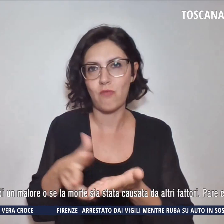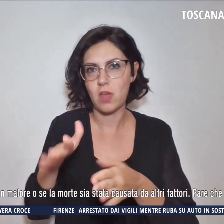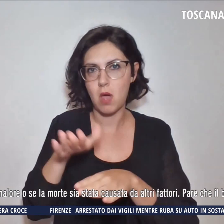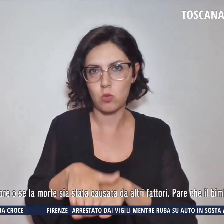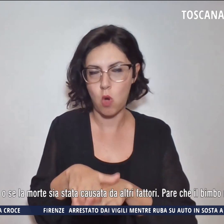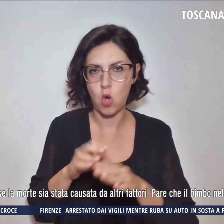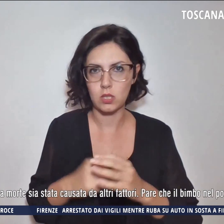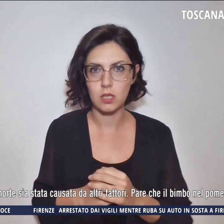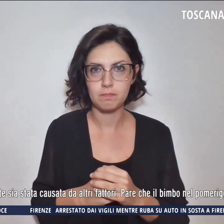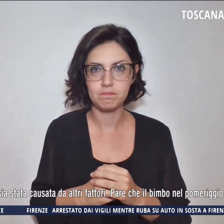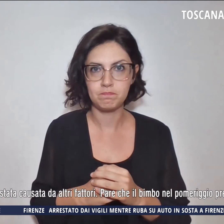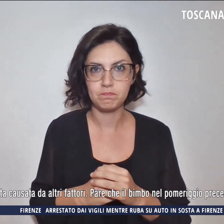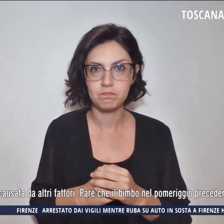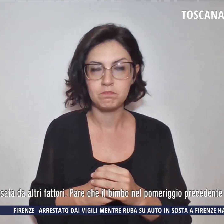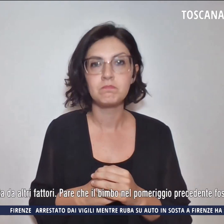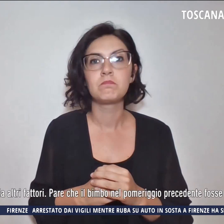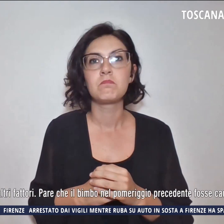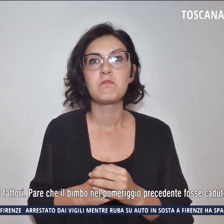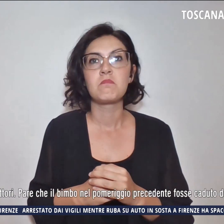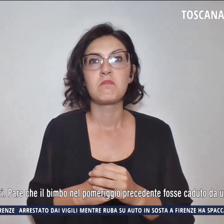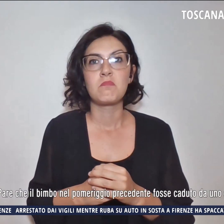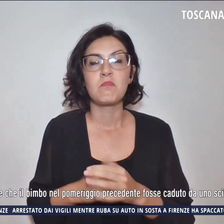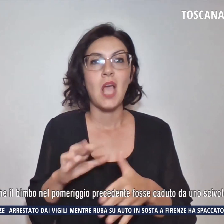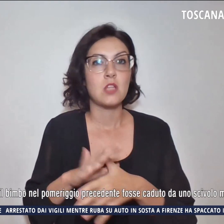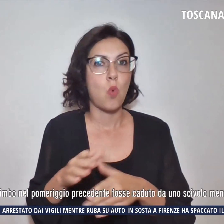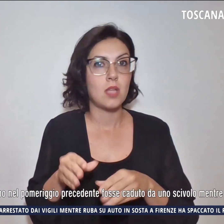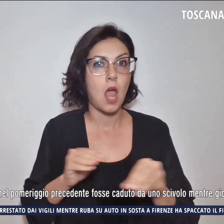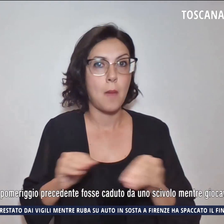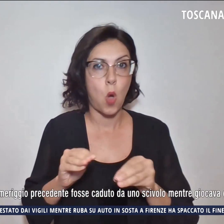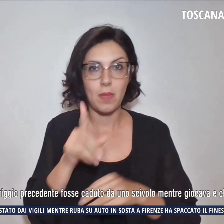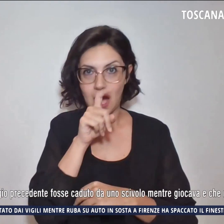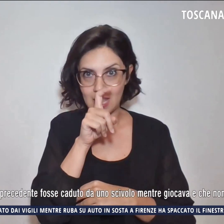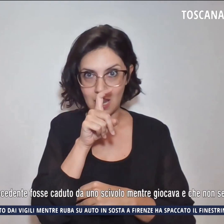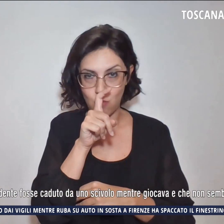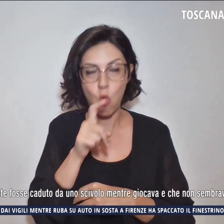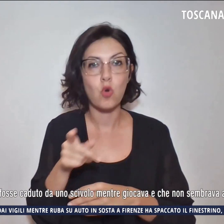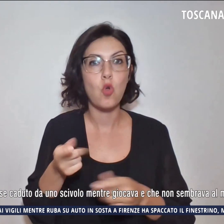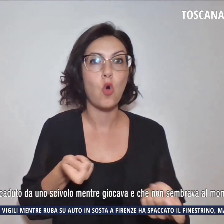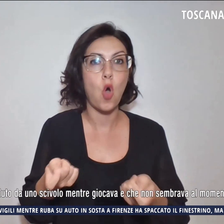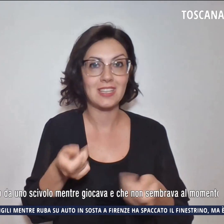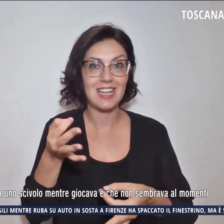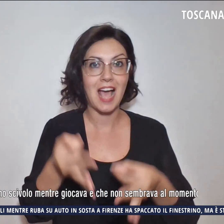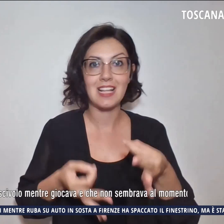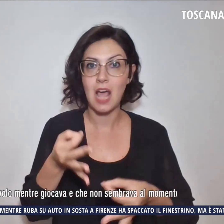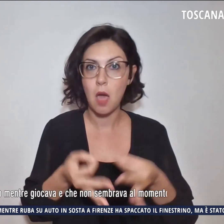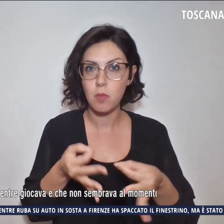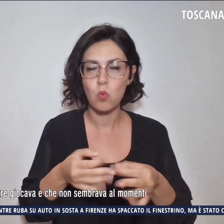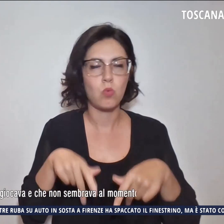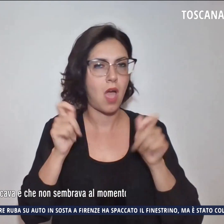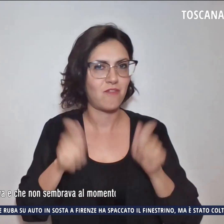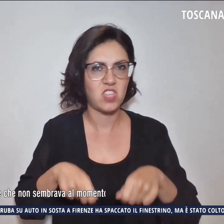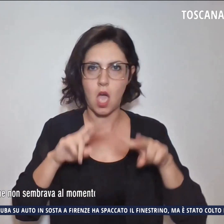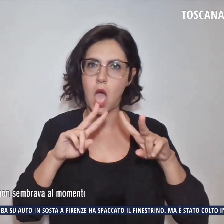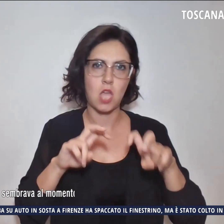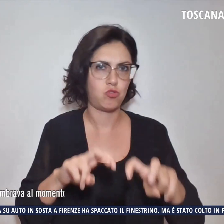La squadra mobile di Livorno, coordinata dalla Procura, ha avviato tutti gli accertamenti per